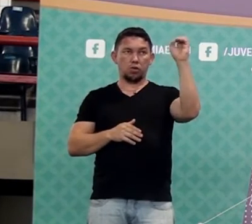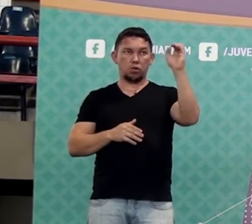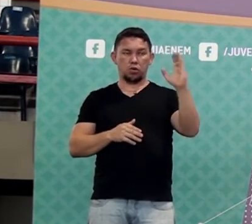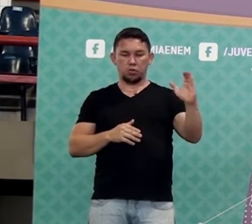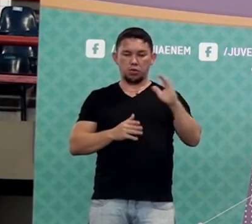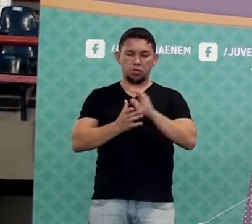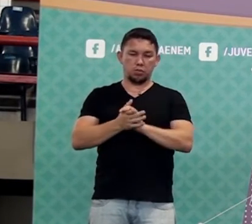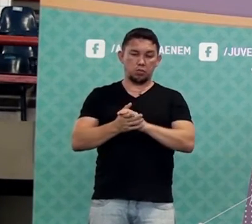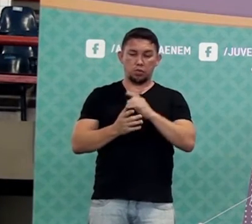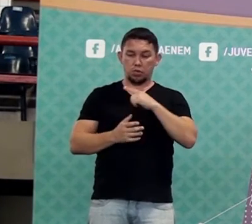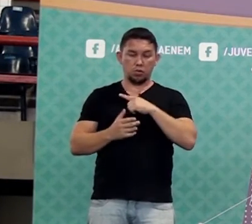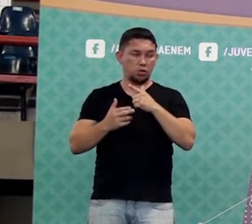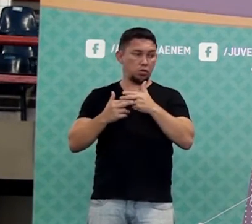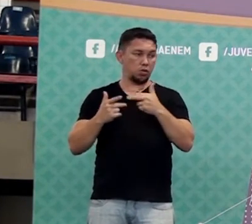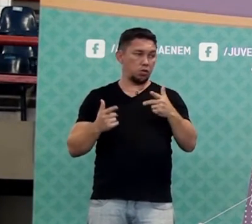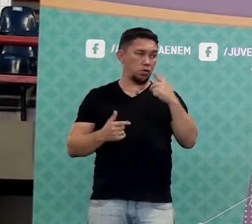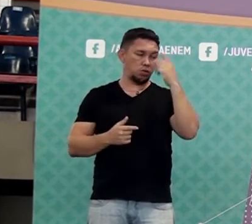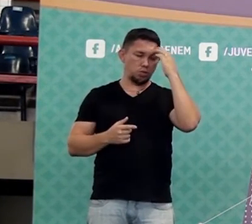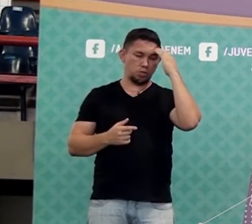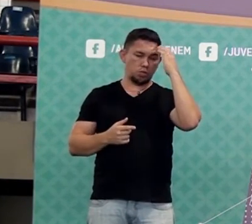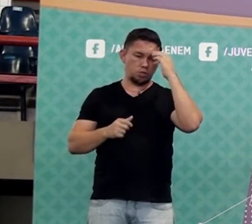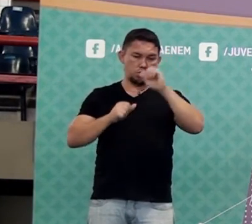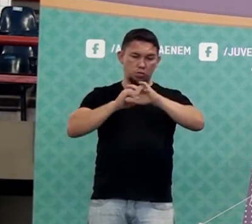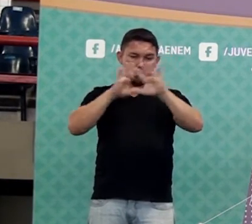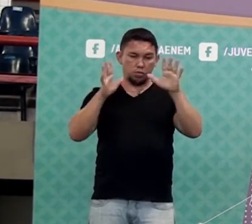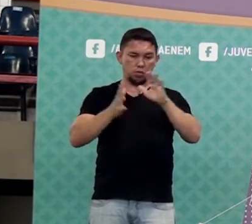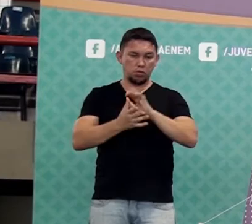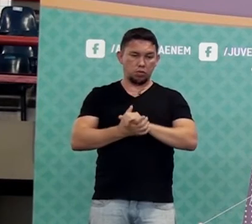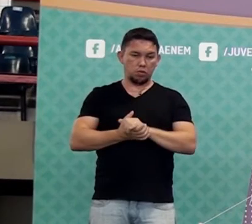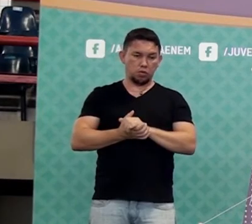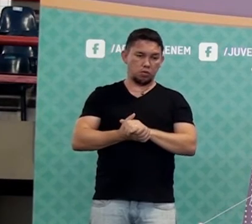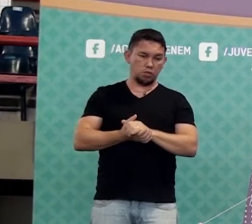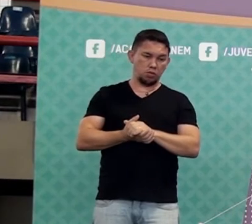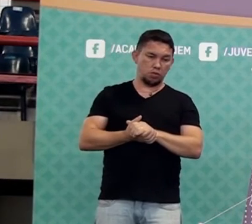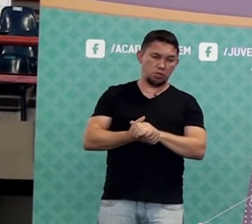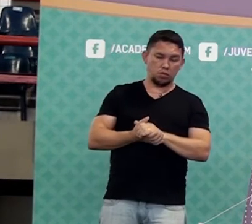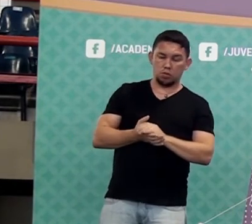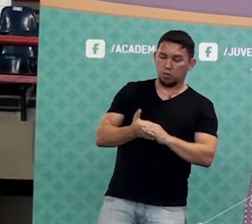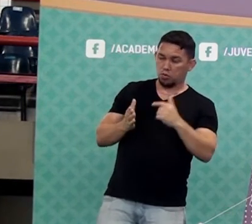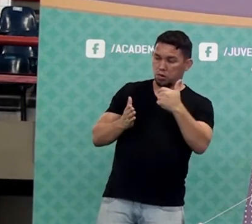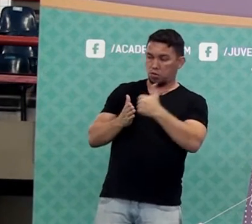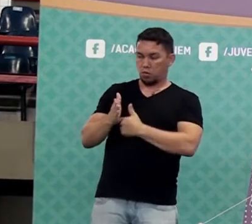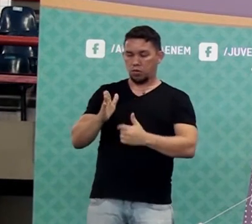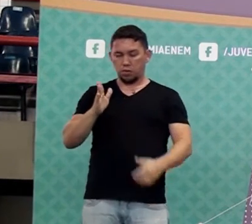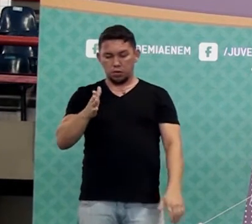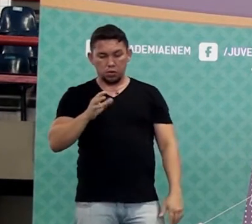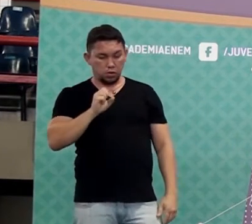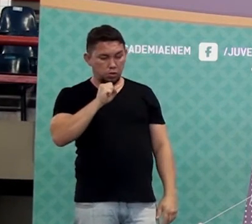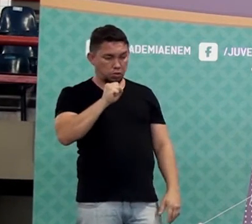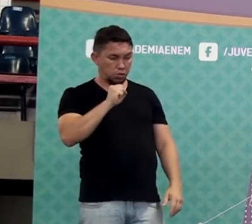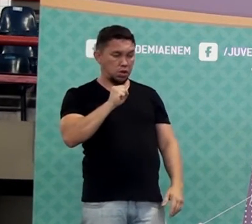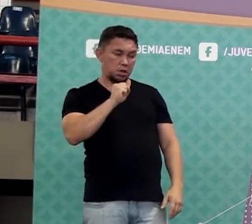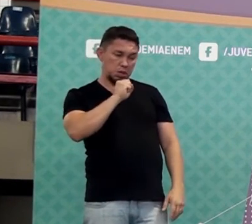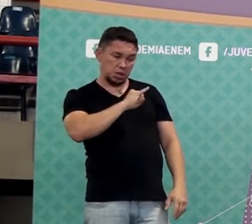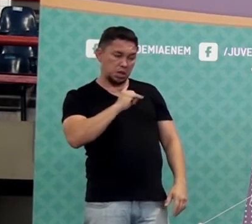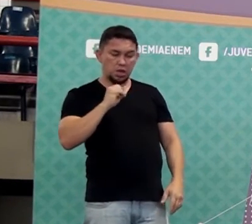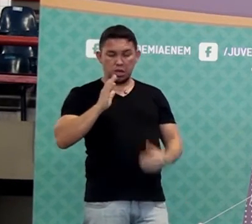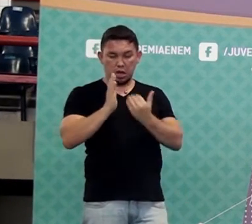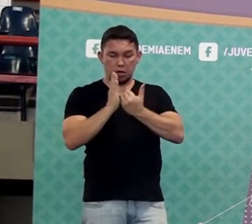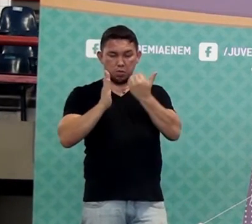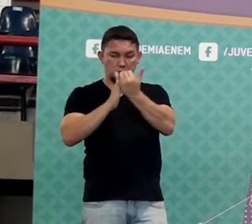ó. Se uma coisa... Eu quero que você entenda bem o eu vou dizer agora. Ela perguntou assim. Professor, se aumentar 8%,